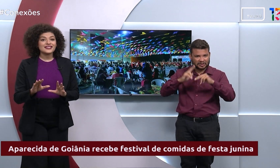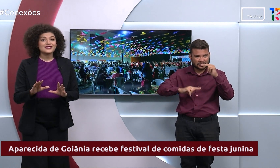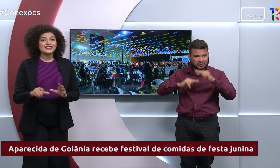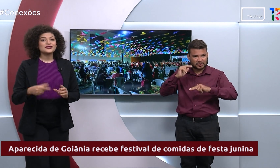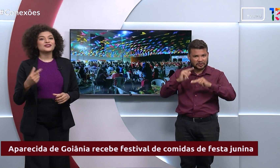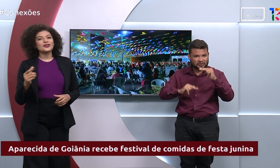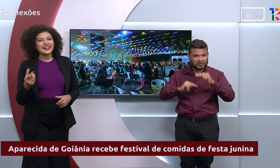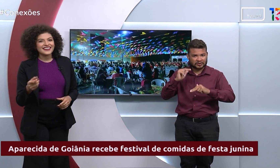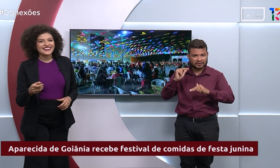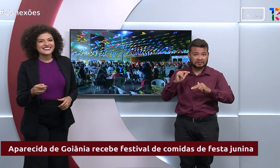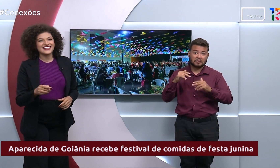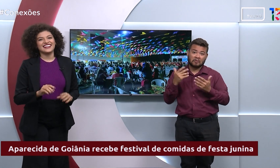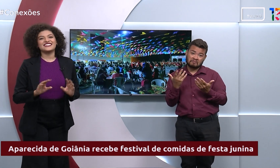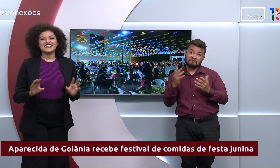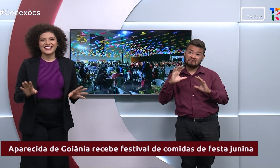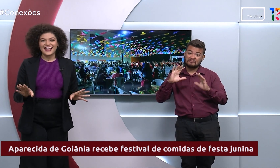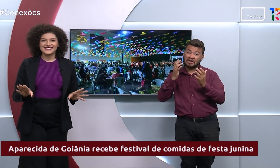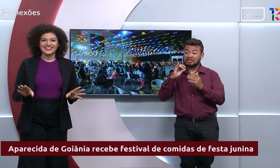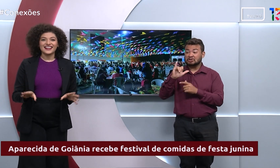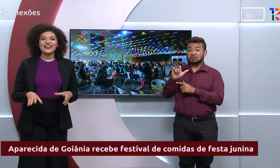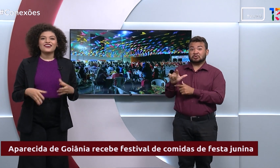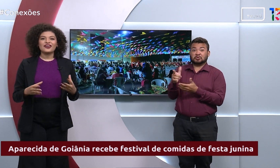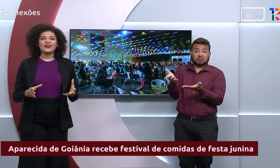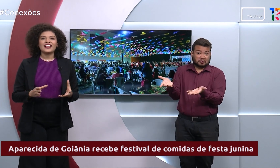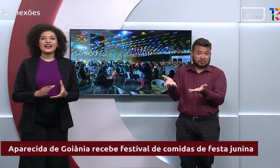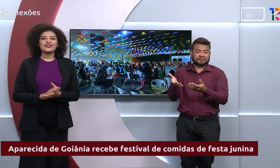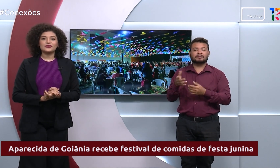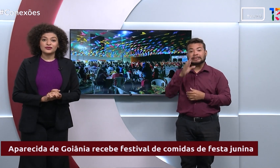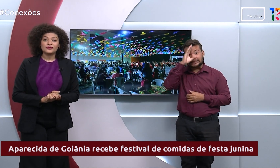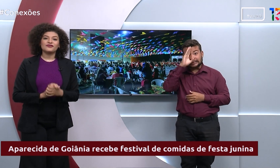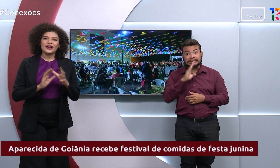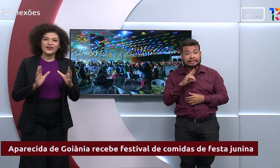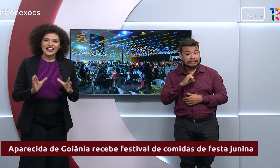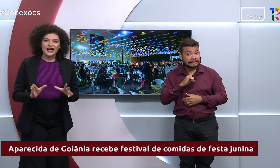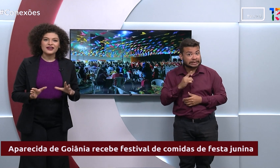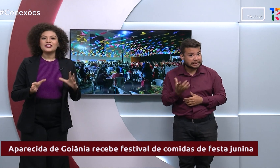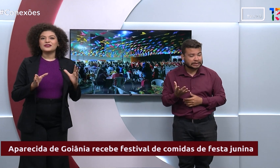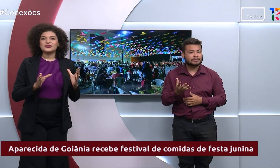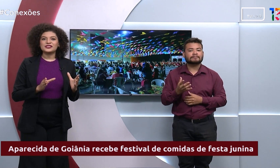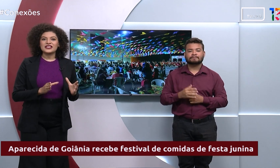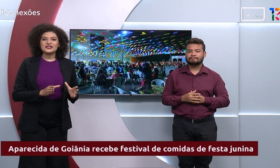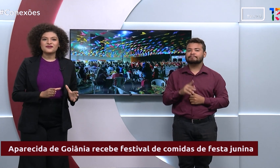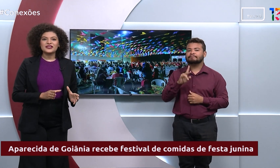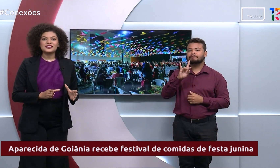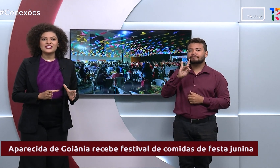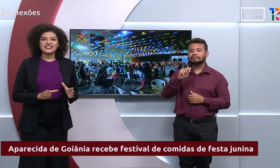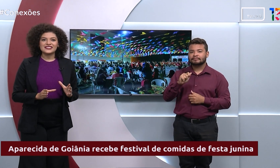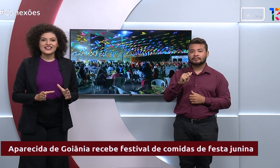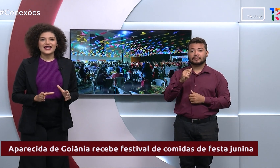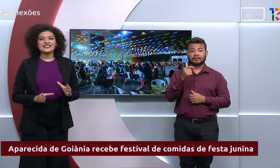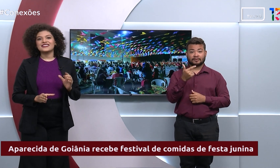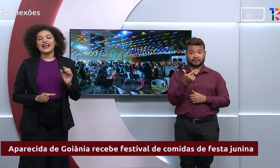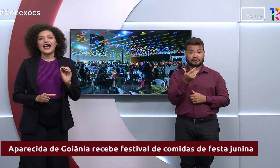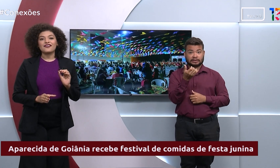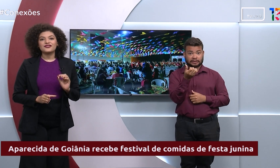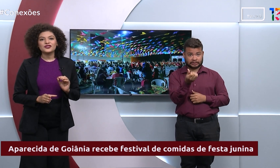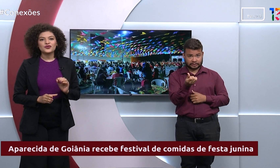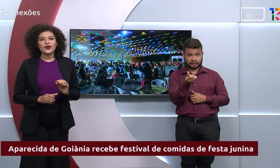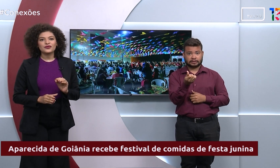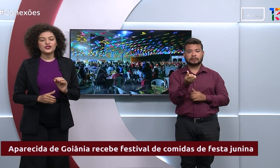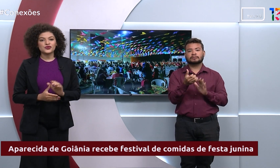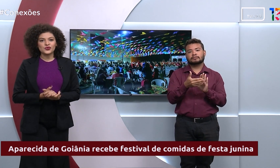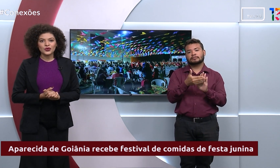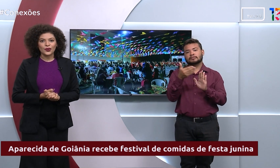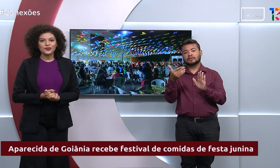festas julinas e de graça. Vai rolar nos dias 26 a